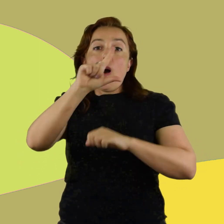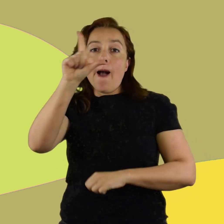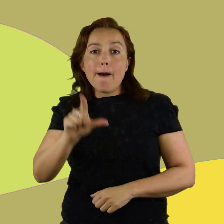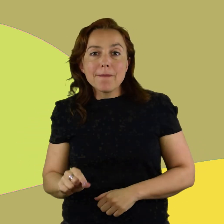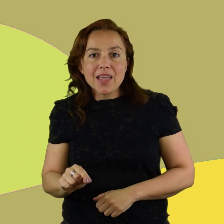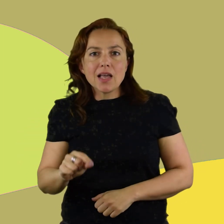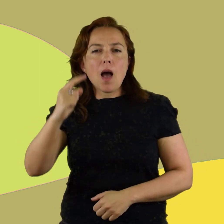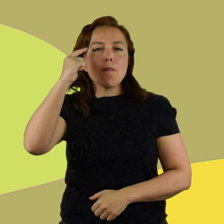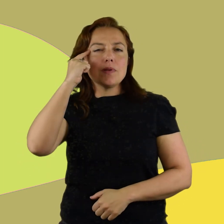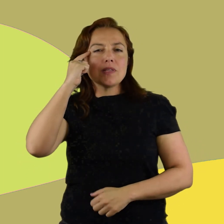esa concepción?